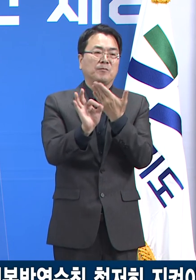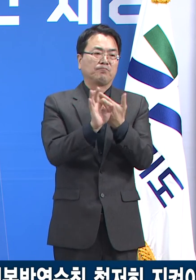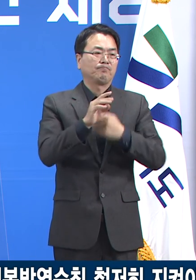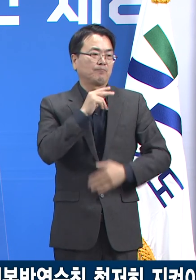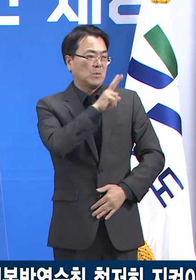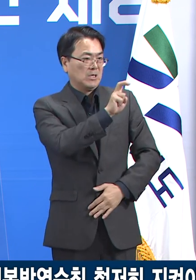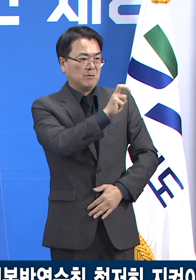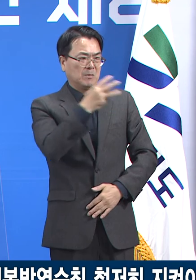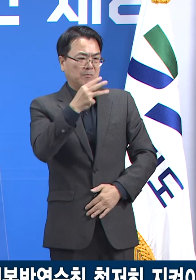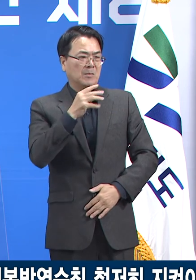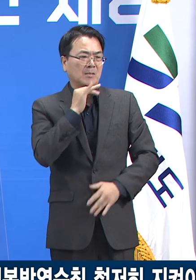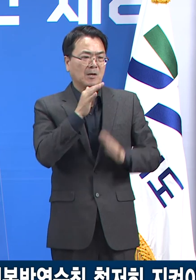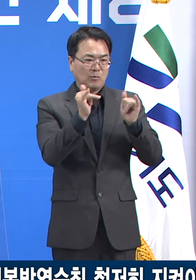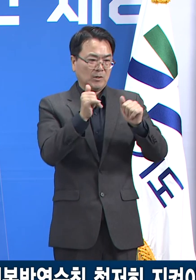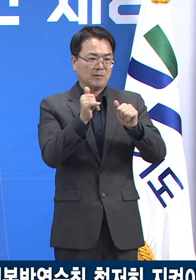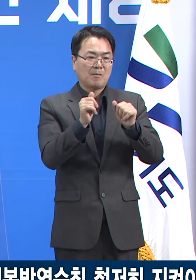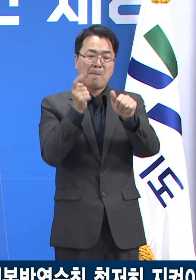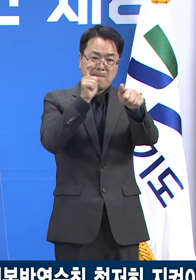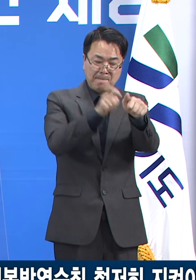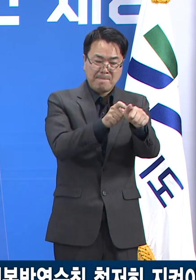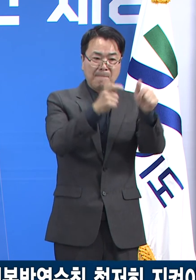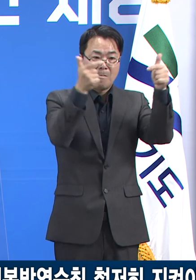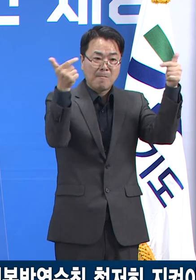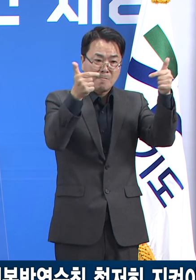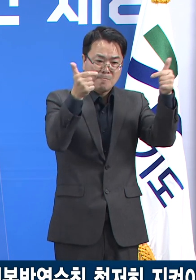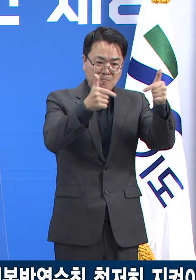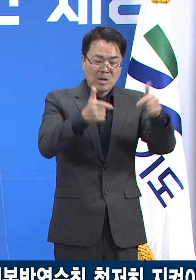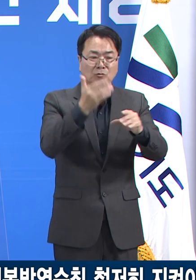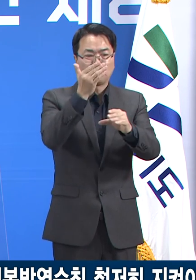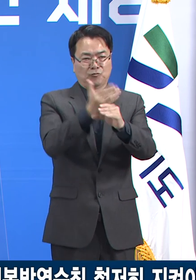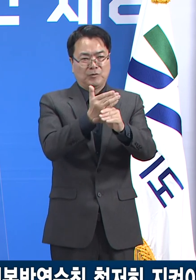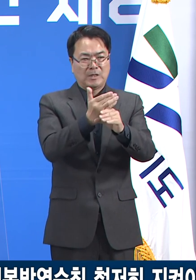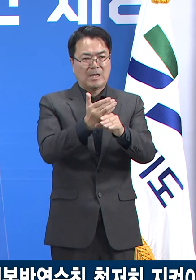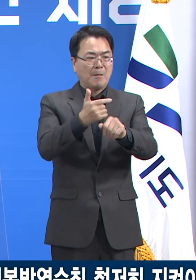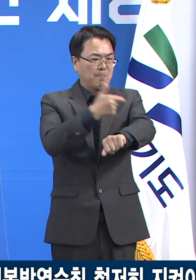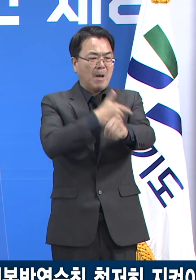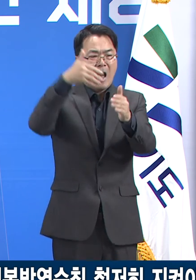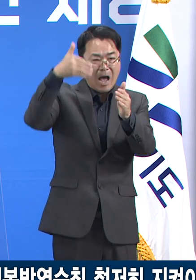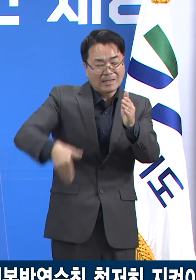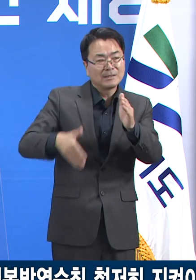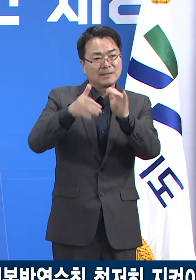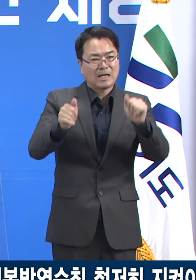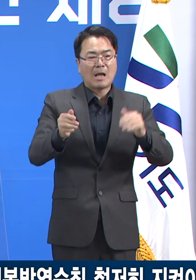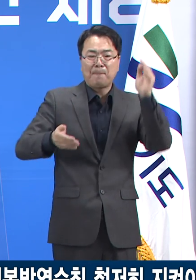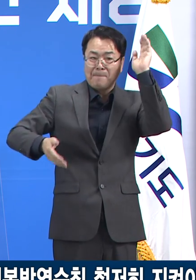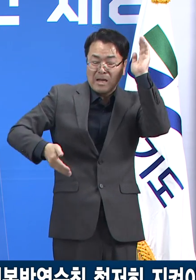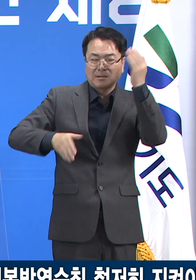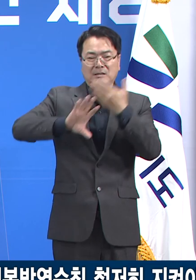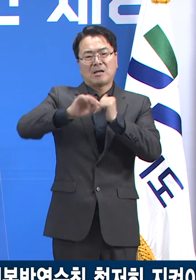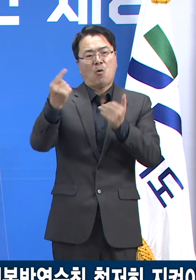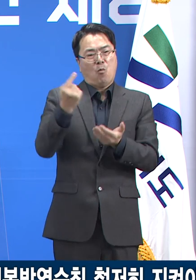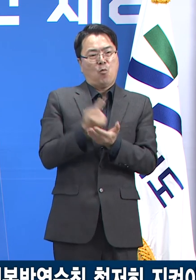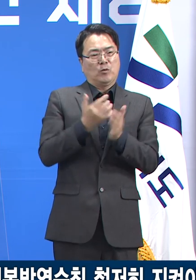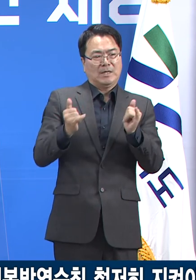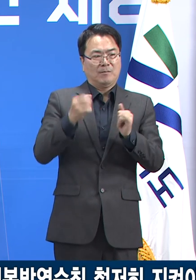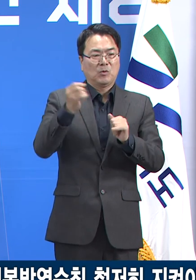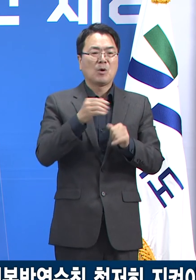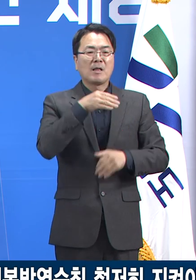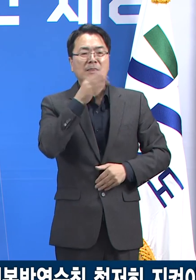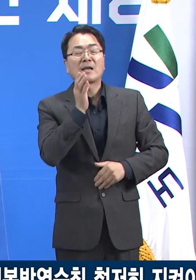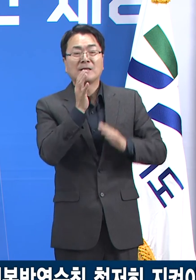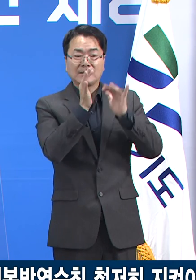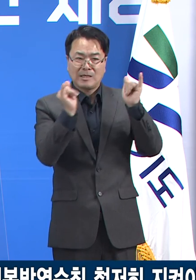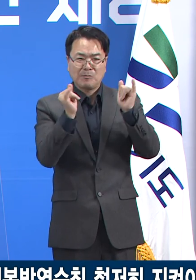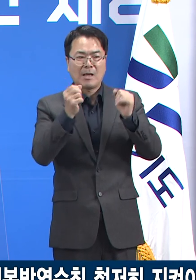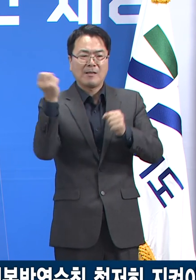30대의 발생률은 다행히 감소하고 있지만 여전히 비접종자, 학생, 외국인 그리고 초기 접종자인 60세 이상 돌파가